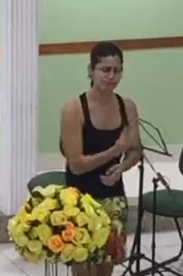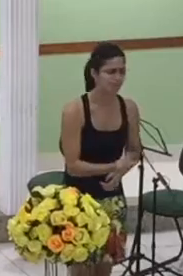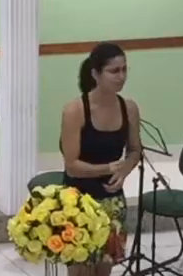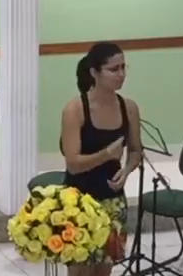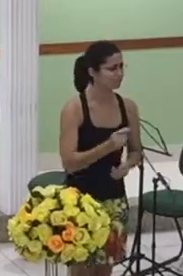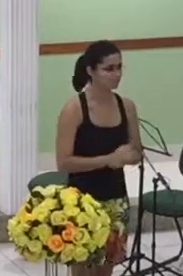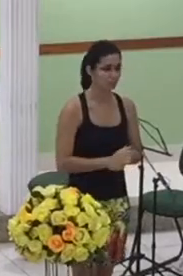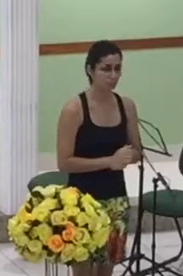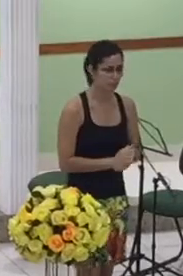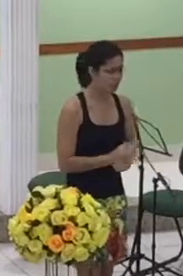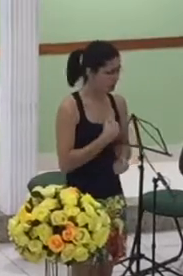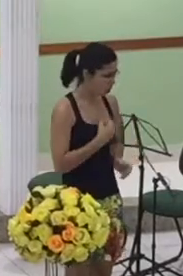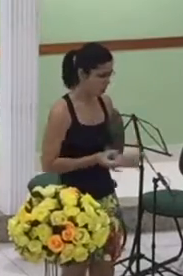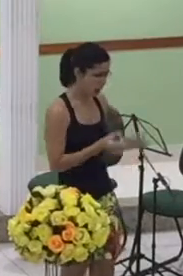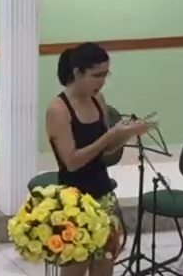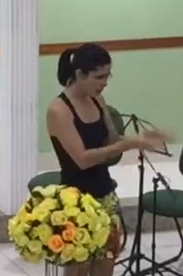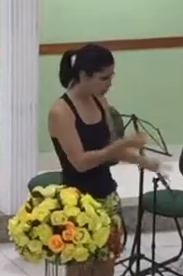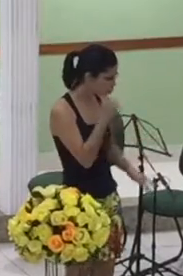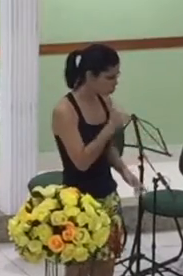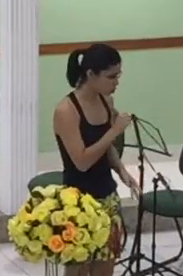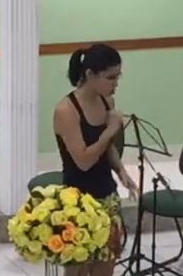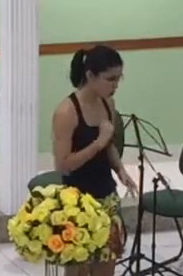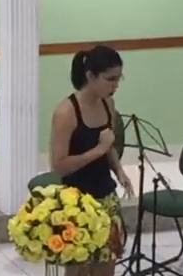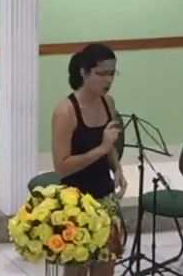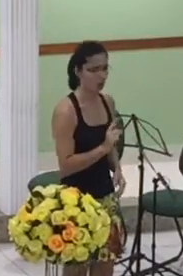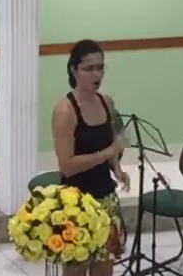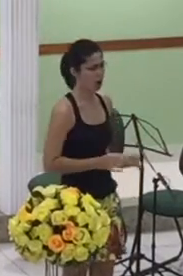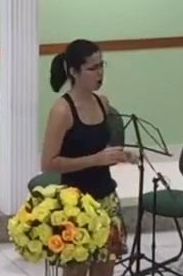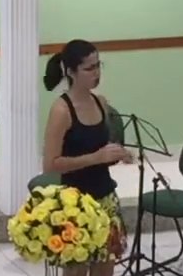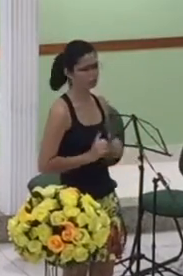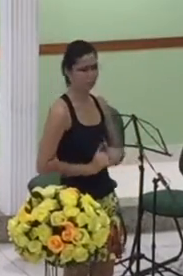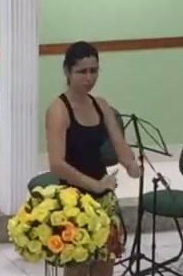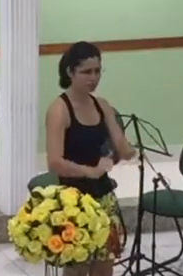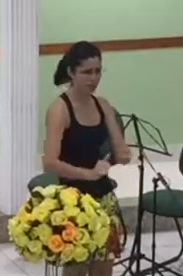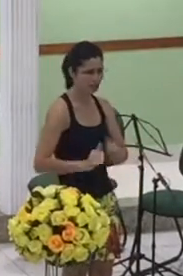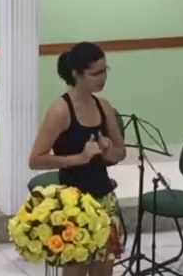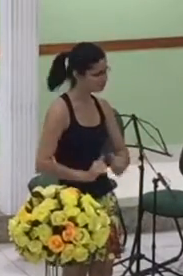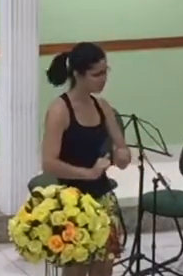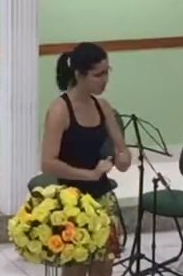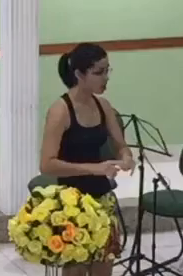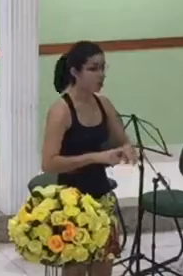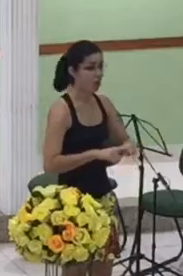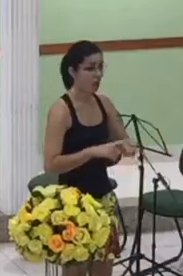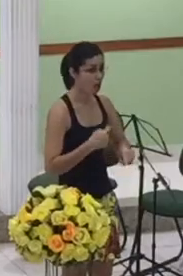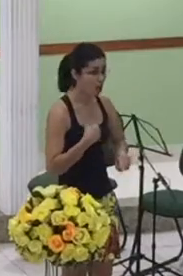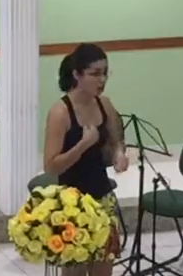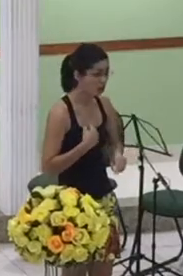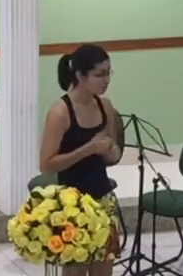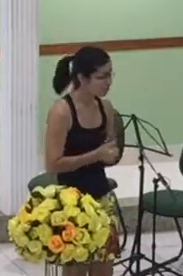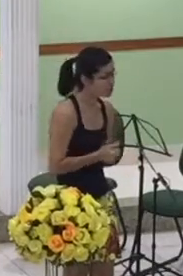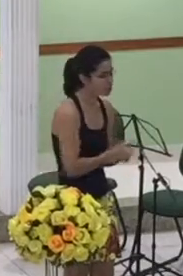nós entramos nessa situação juntas e vamos sair juntas não vou te abandonar jamais